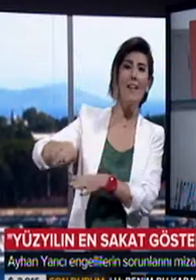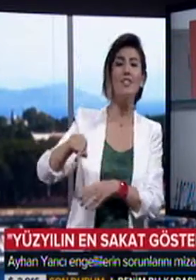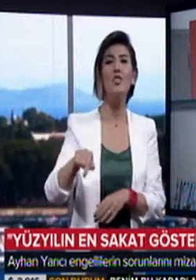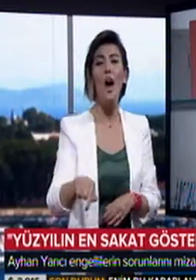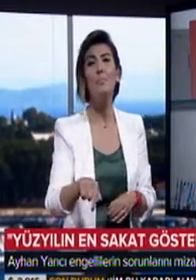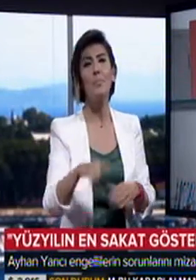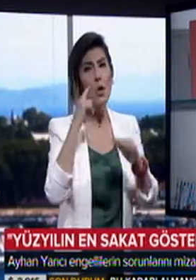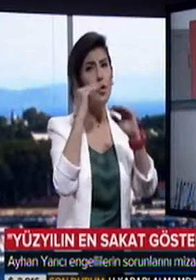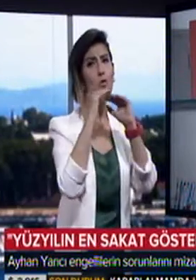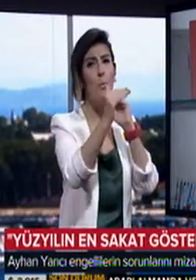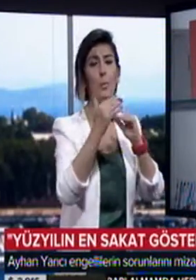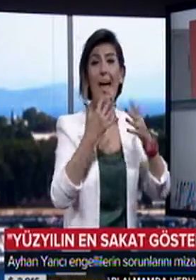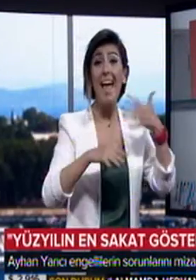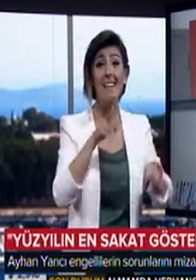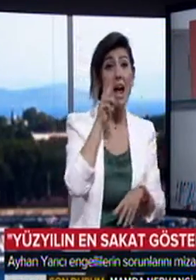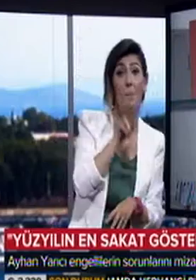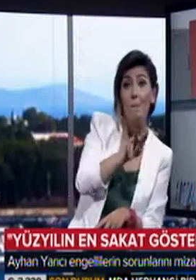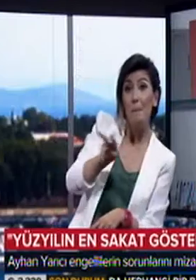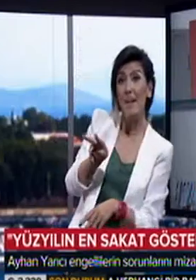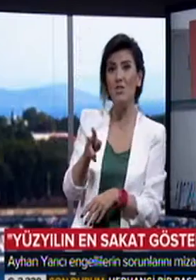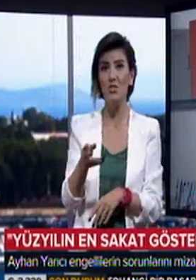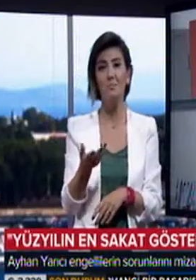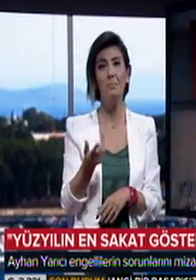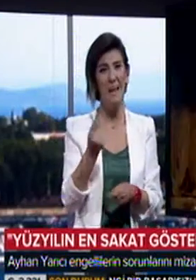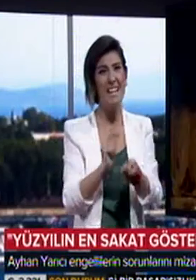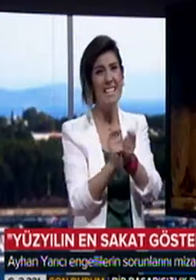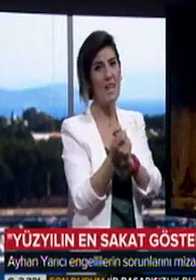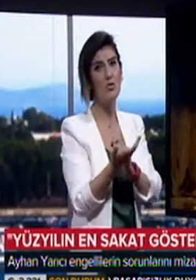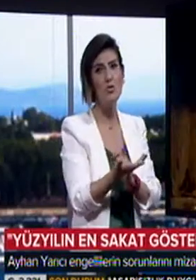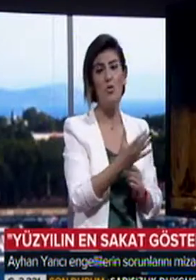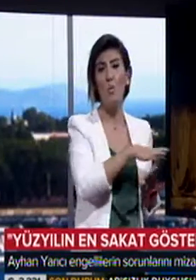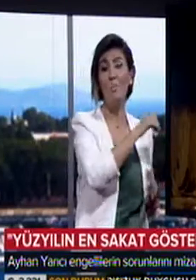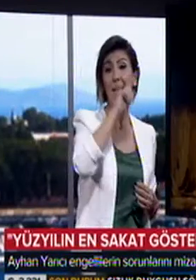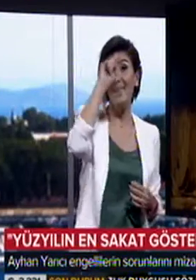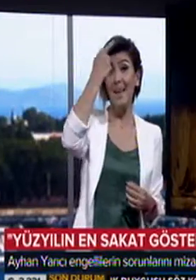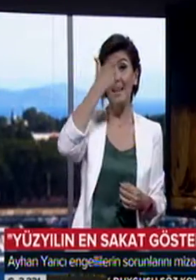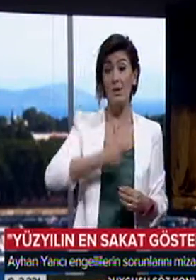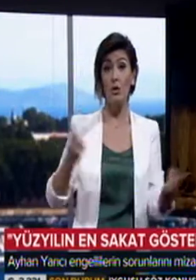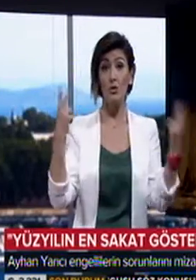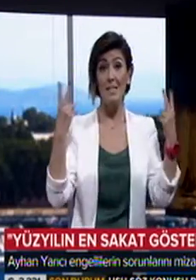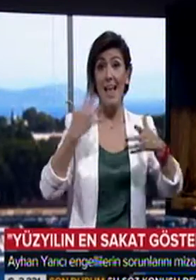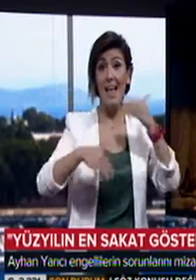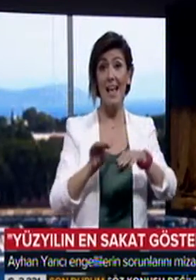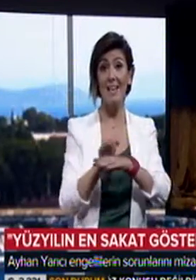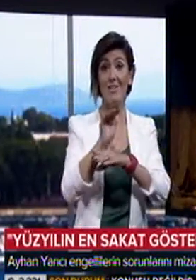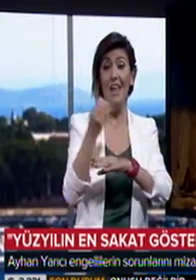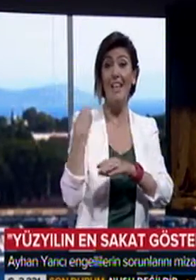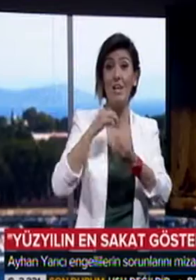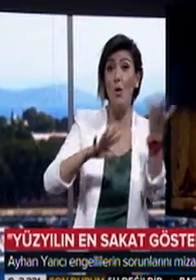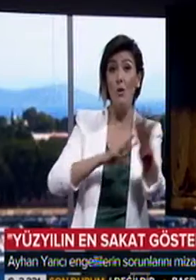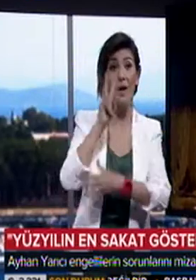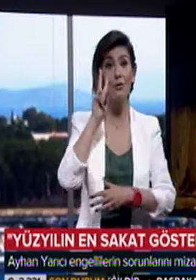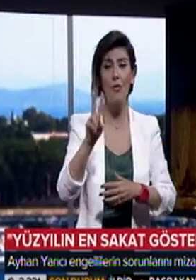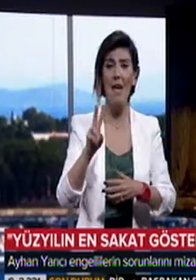Ayrıca toplumun engelliye bakışı biraz ediyoruz. Ayhan Yarıcı tek kişilik gösterisini engellilerin yaşadığı yeni